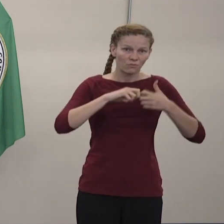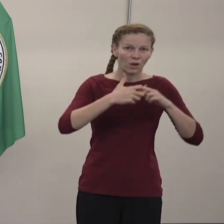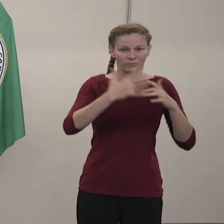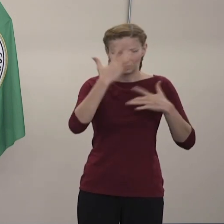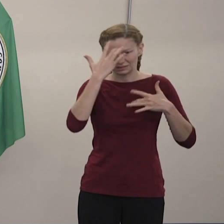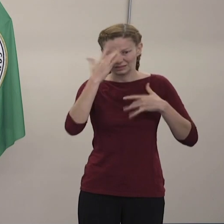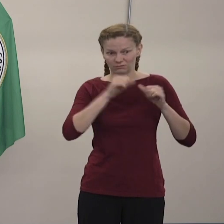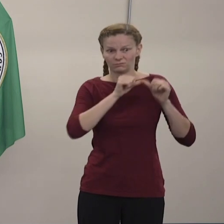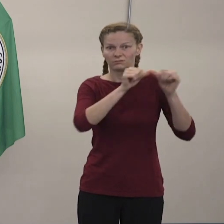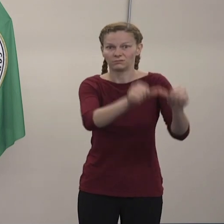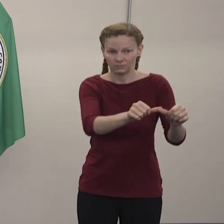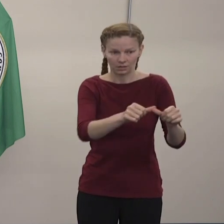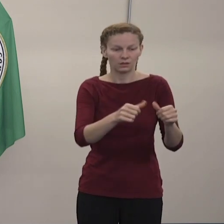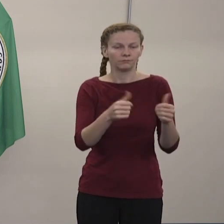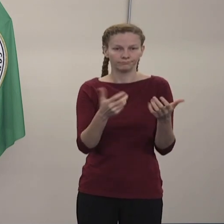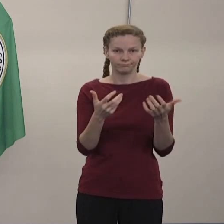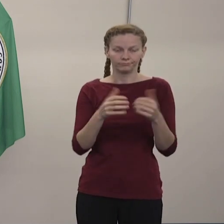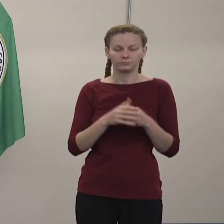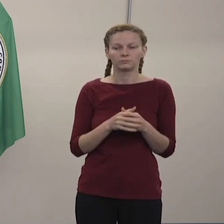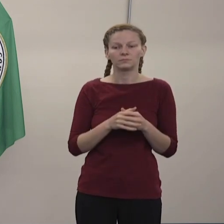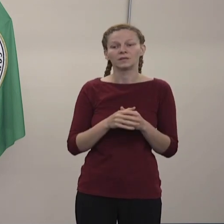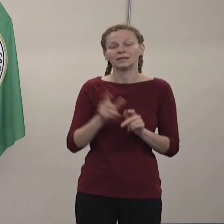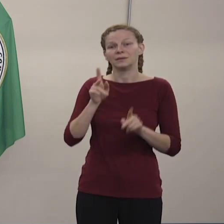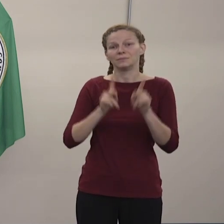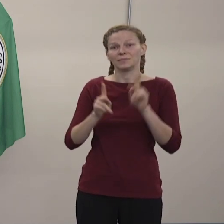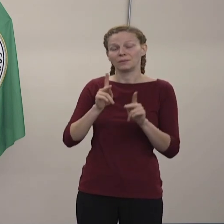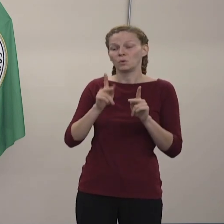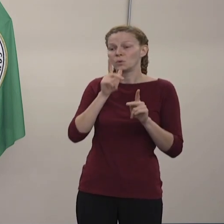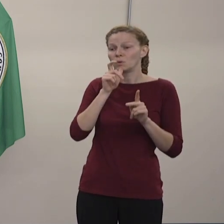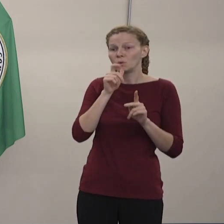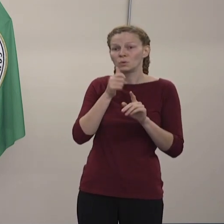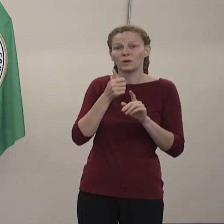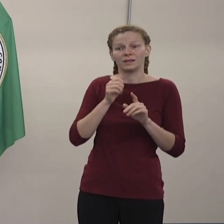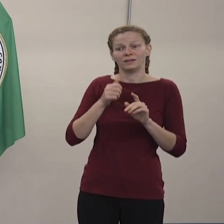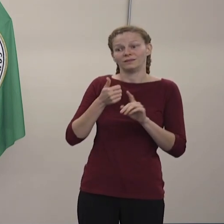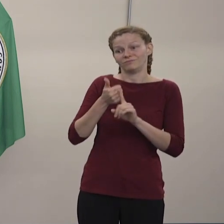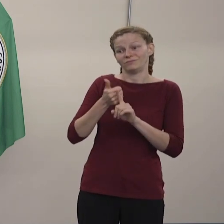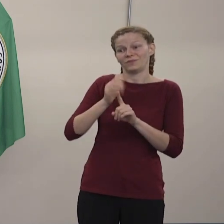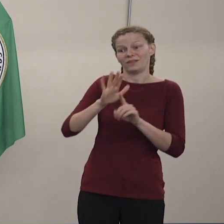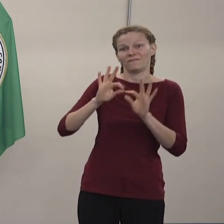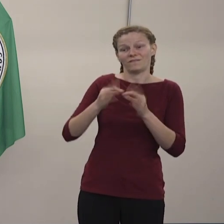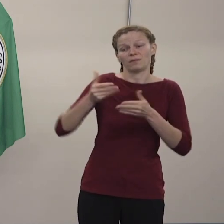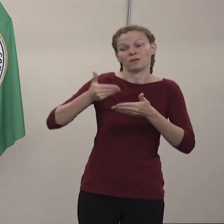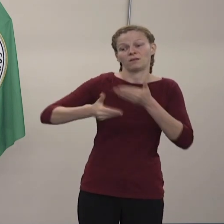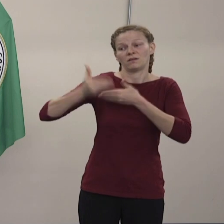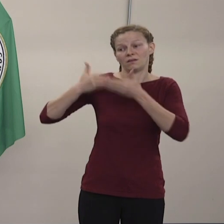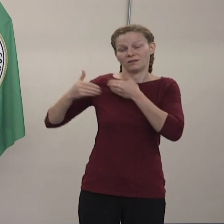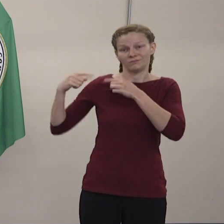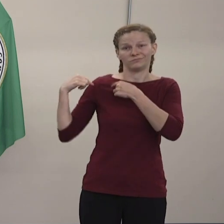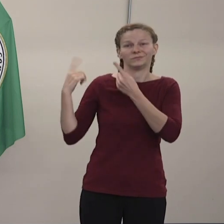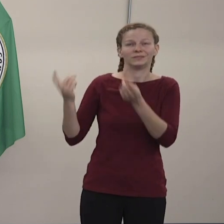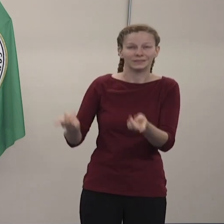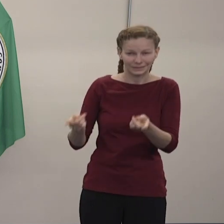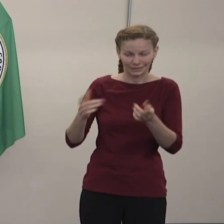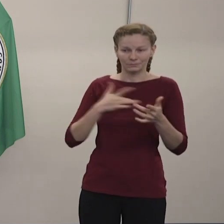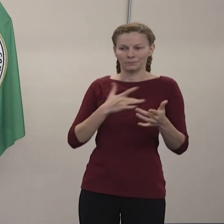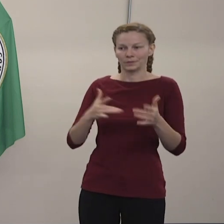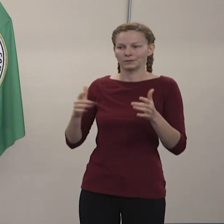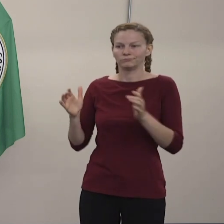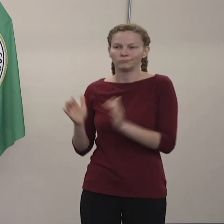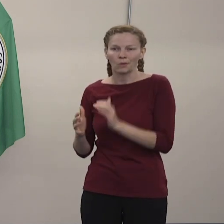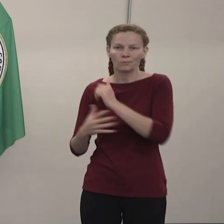Gente que viene de población marginada históricamente.